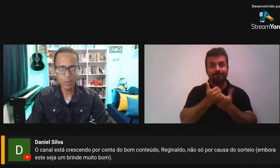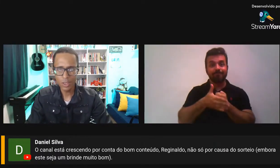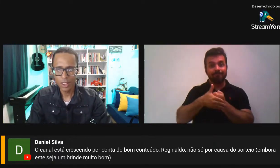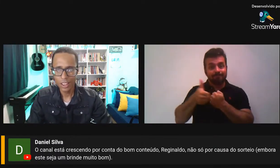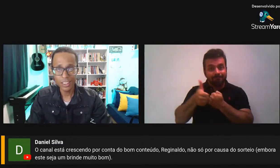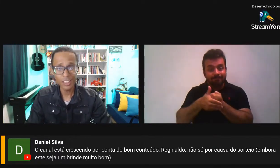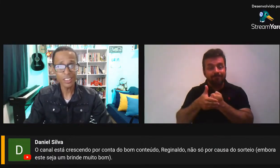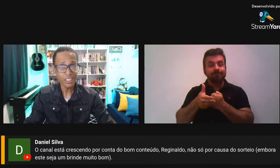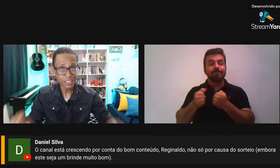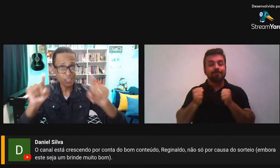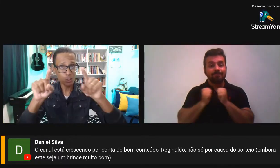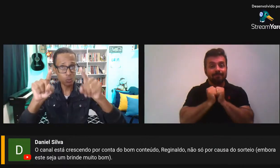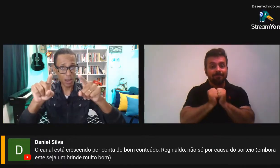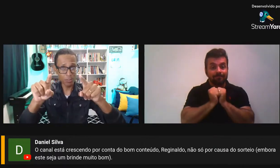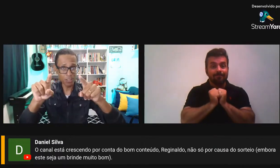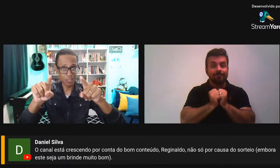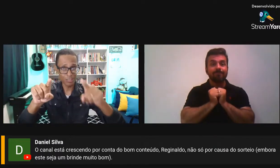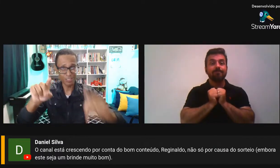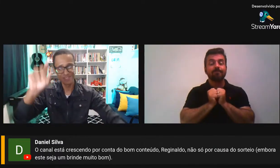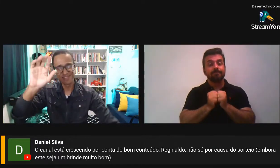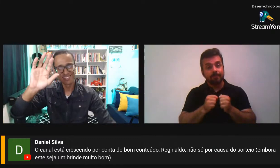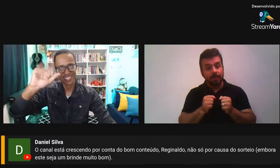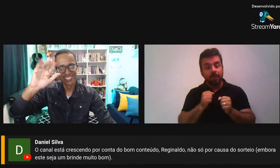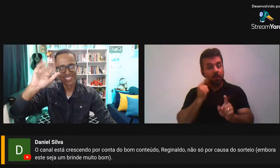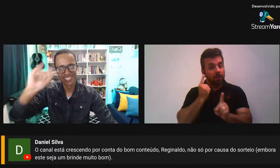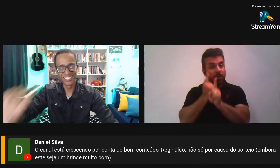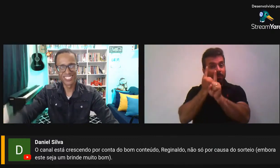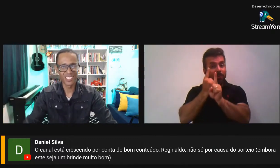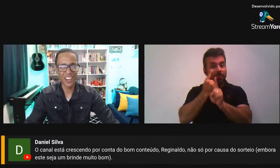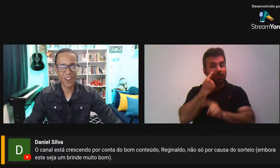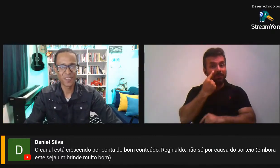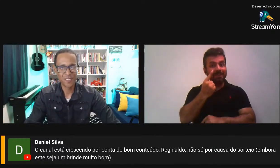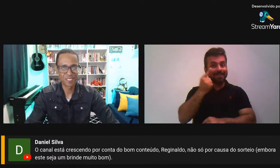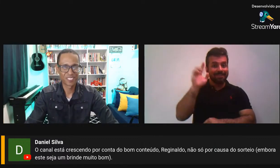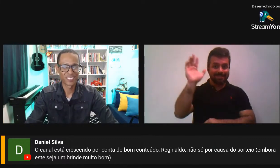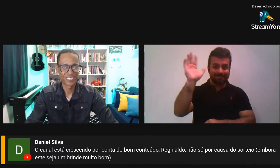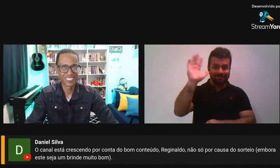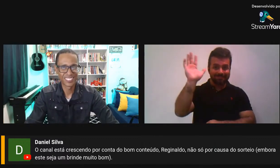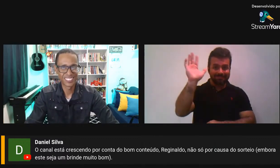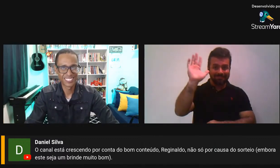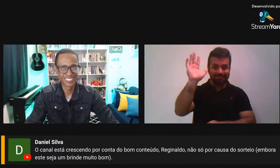aqui comigo, e espero vocês. Tchau, tchau!